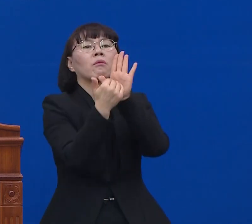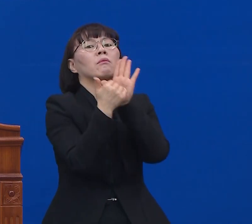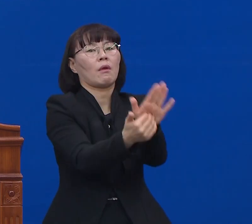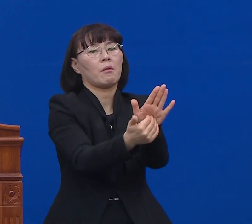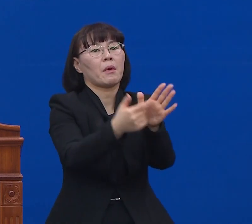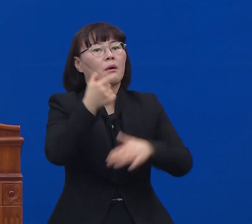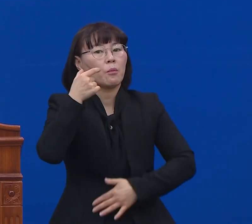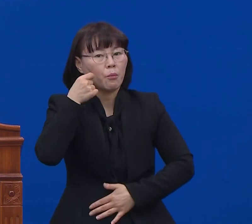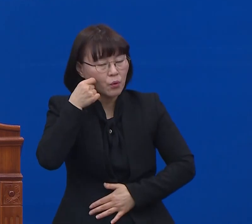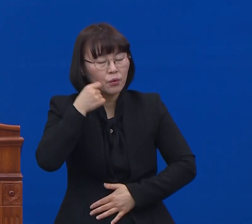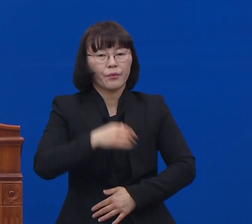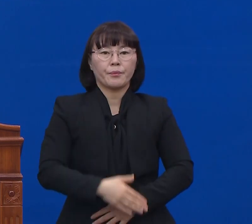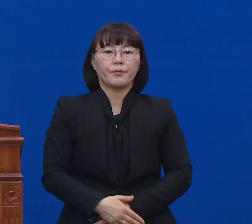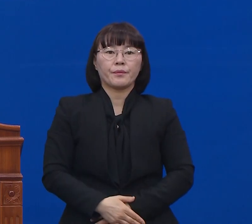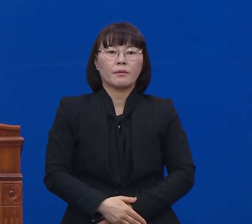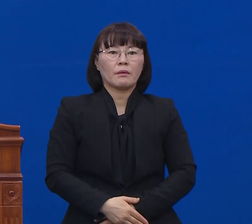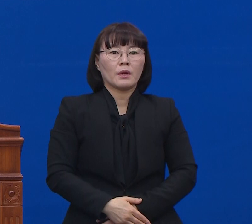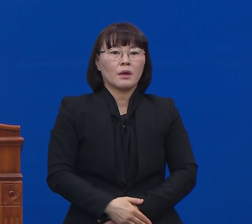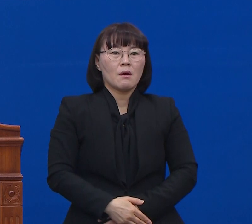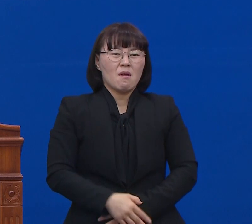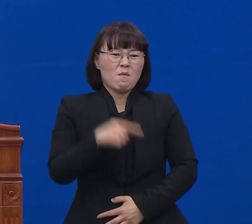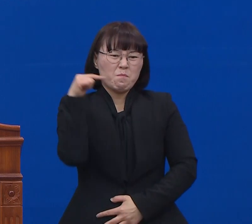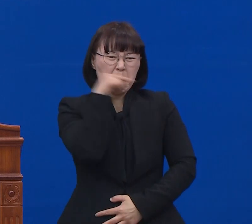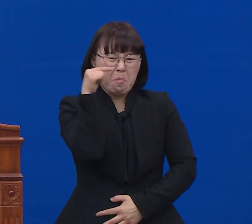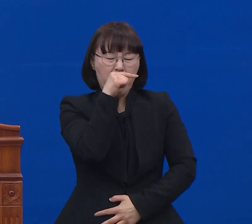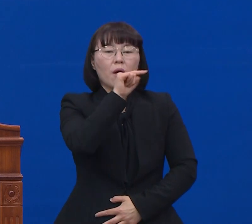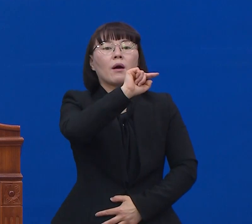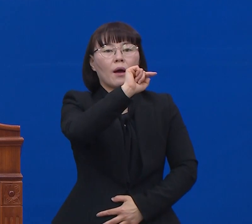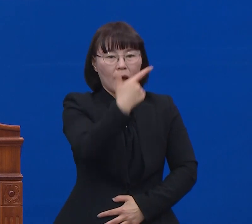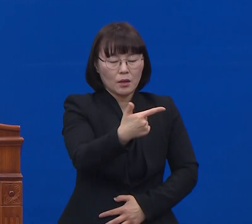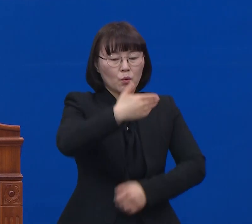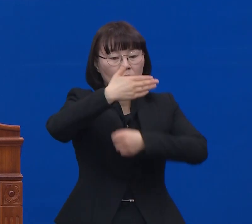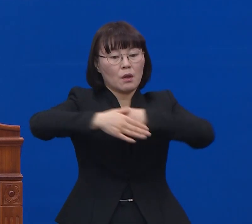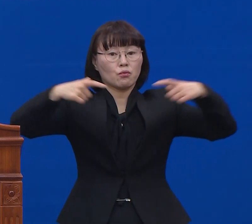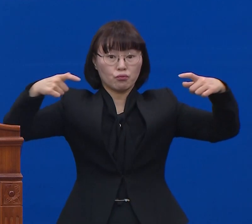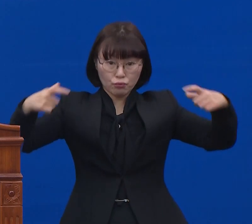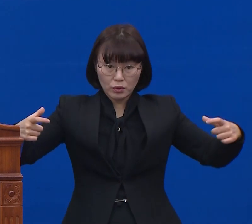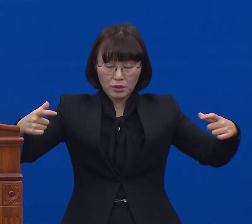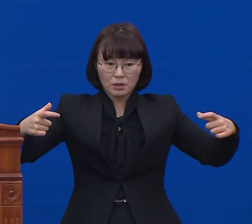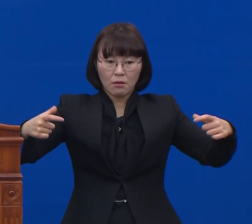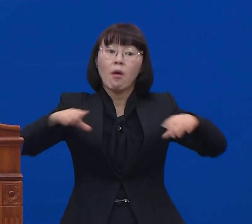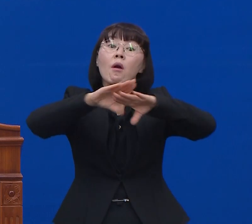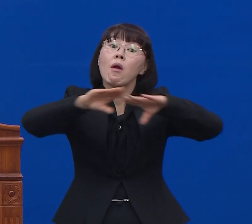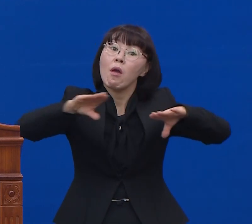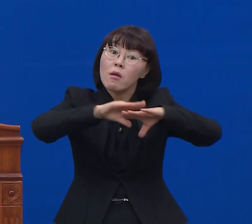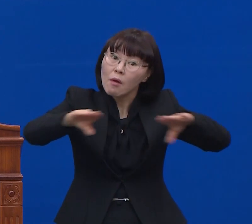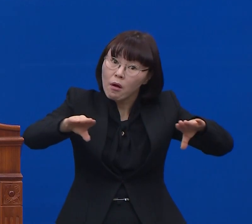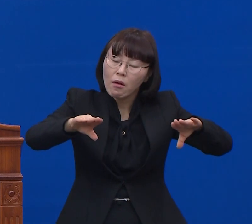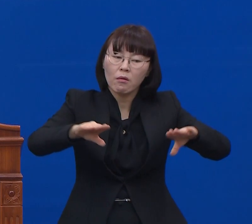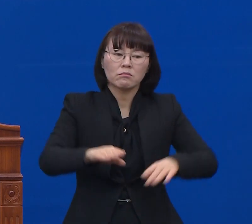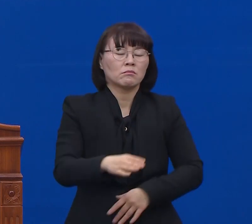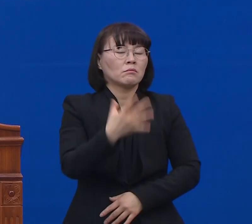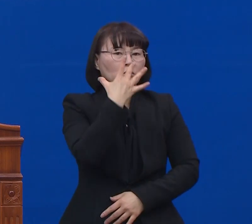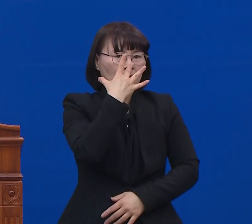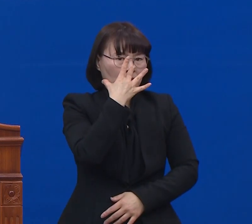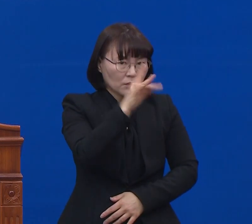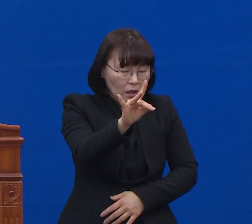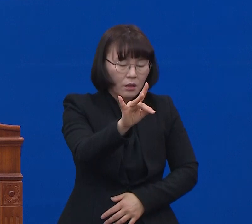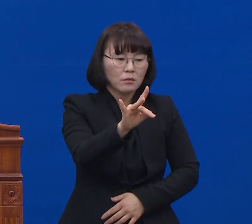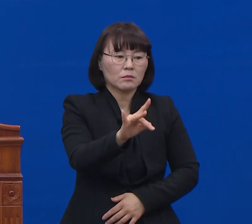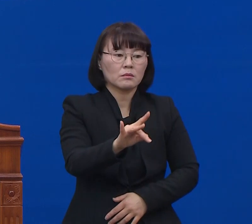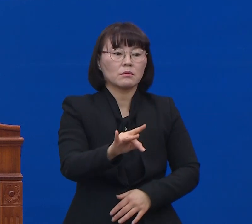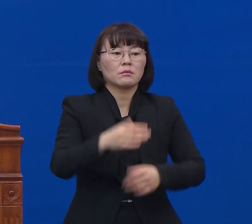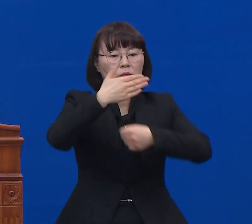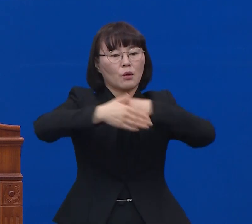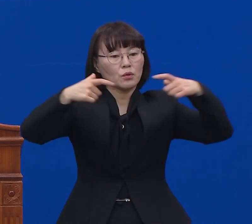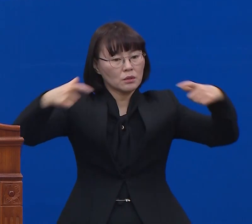그런 면에서 가혹한 것이 아니라 우리 공동체를 지키기 위해서 마땅히 해야 될 공동체 성원으로서